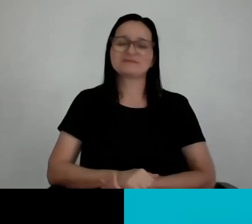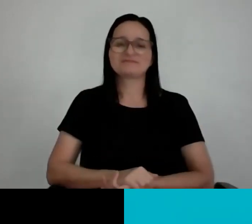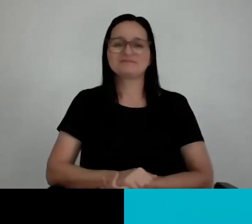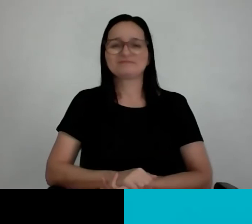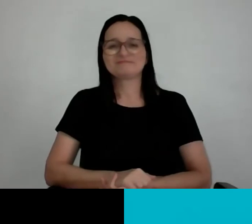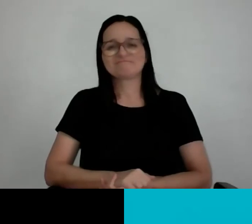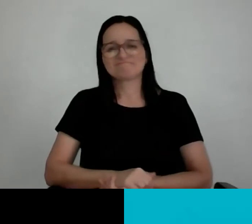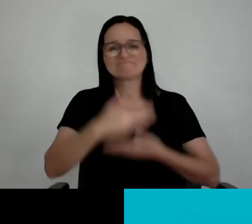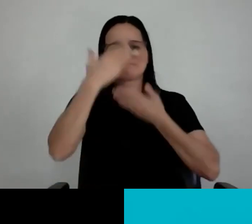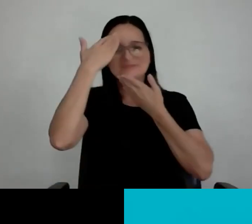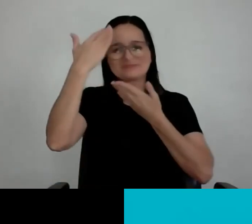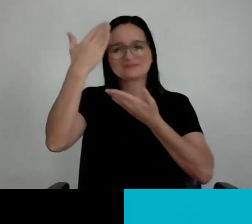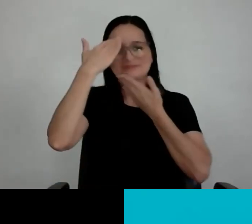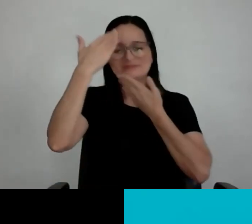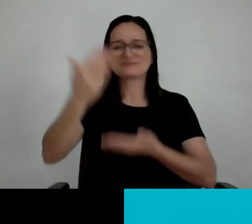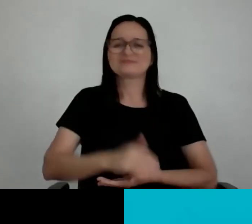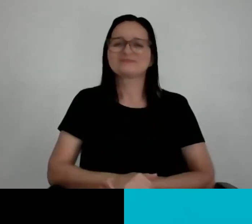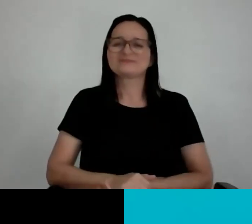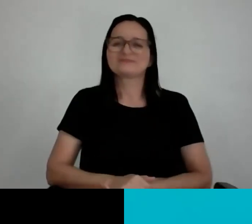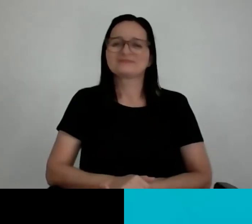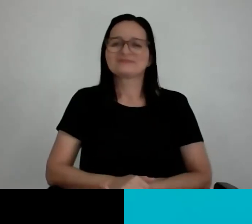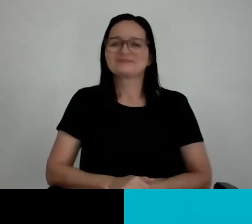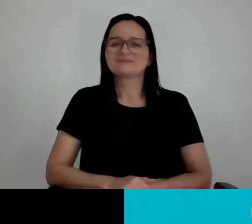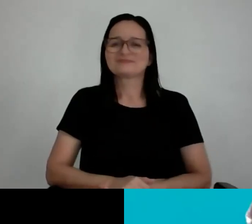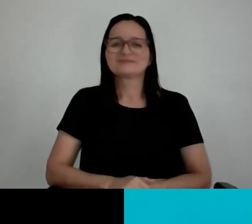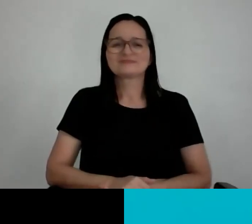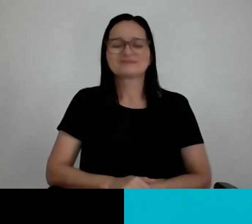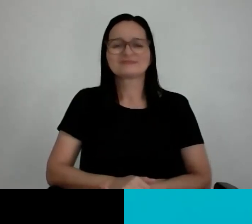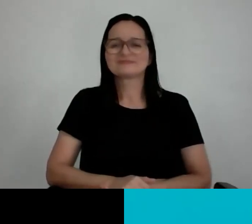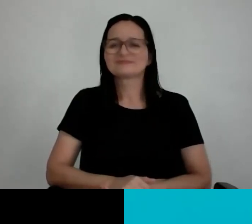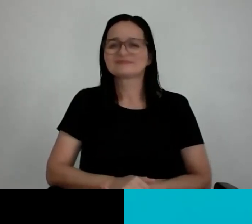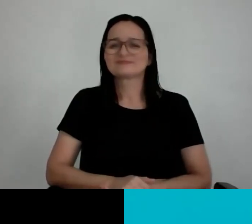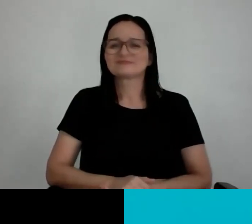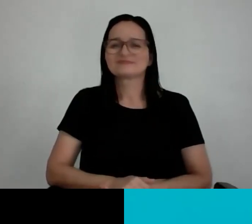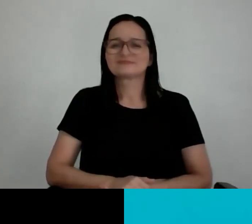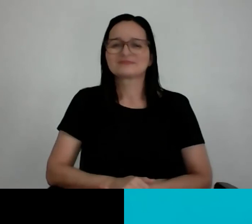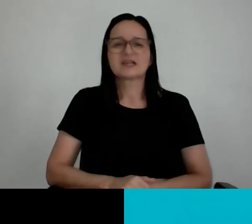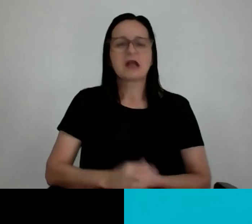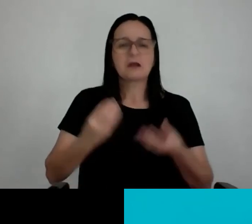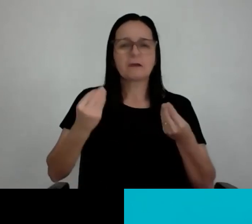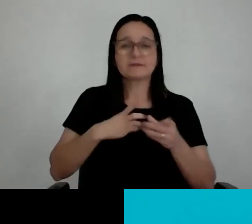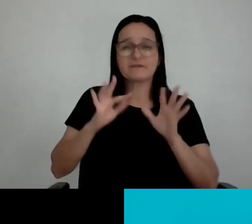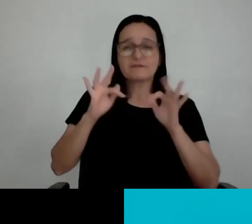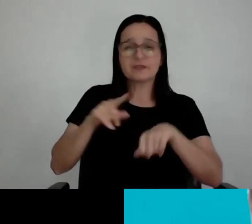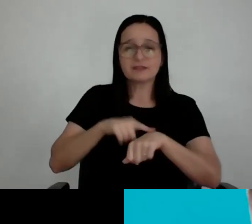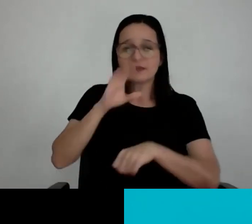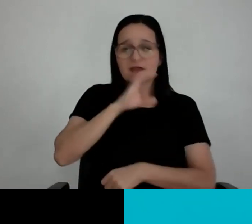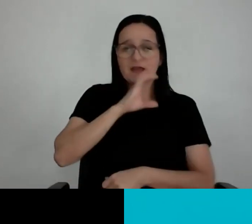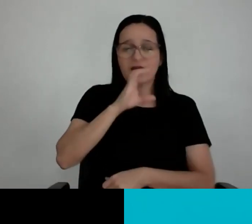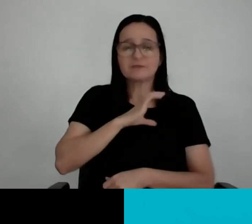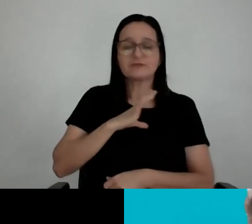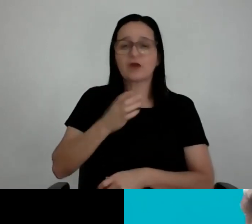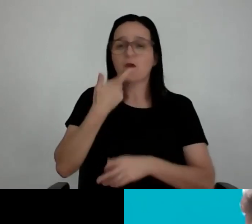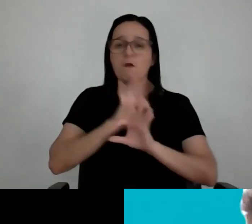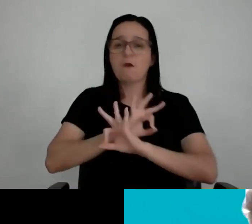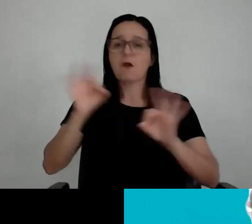Obrigado, obrigado. Eu agradeço a você. Vou ler umas perguntinhas muito rápido aqui, a gente já está quase acabando, mas vamos lá aproveitando, foi ótima essa palestra.